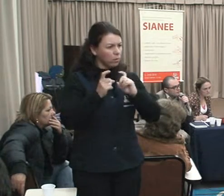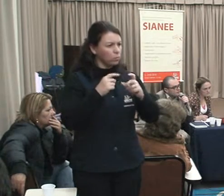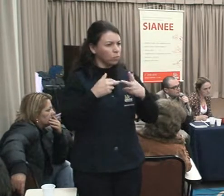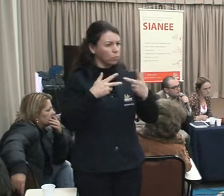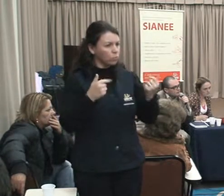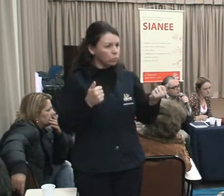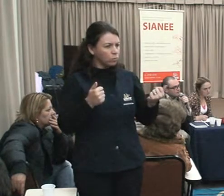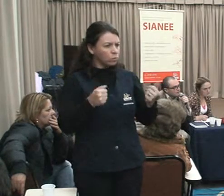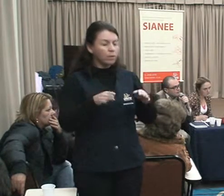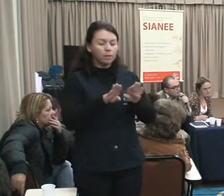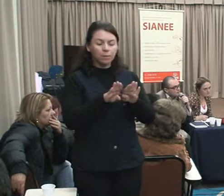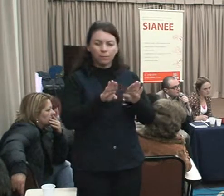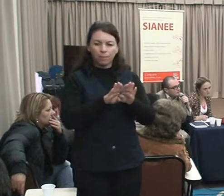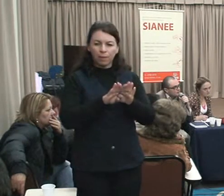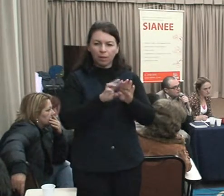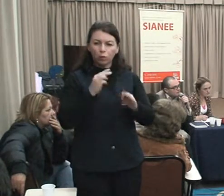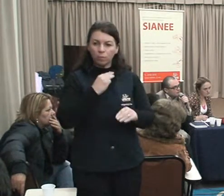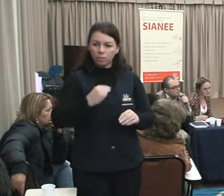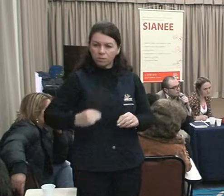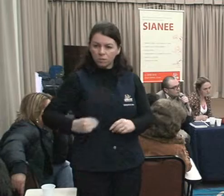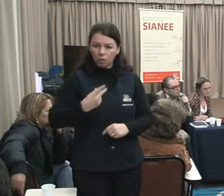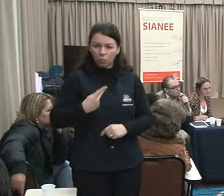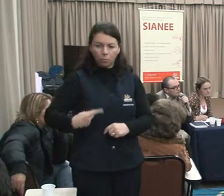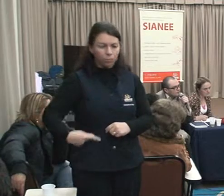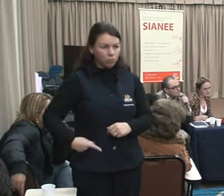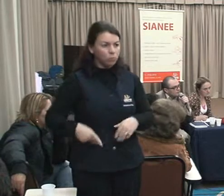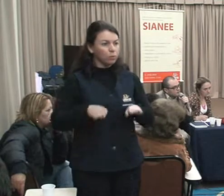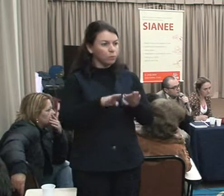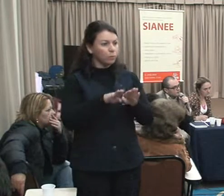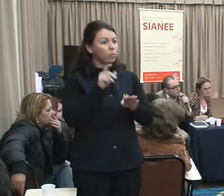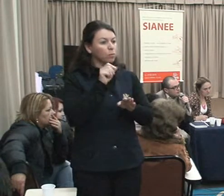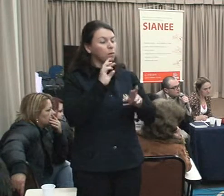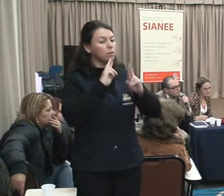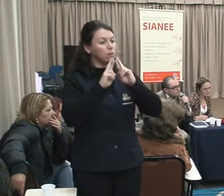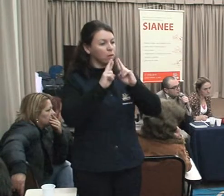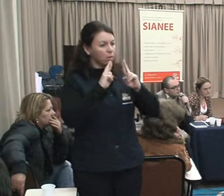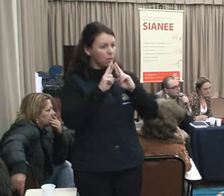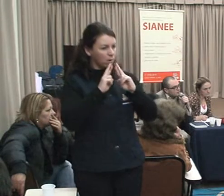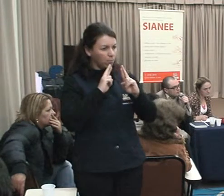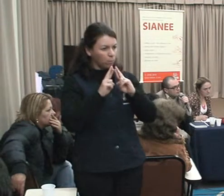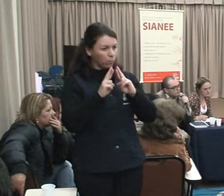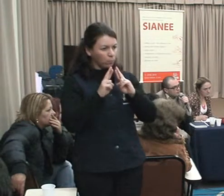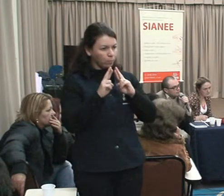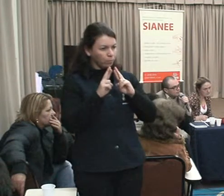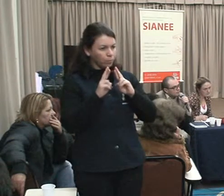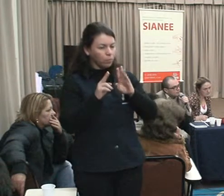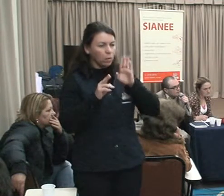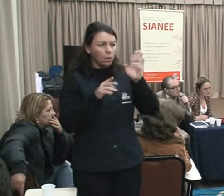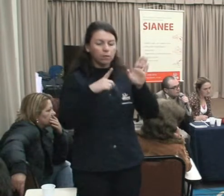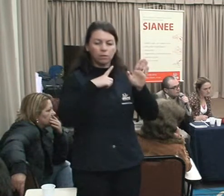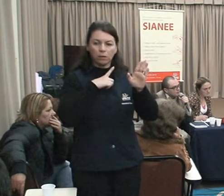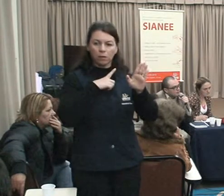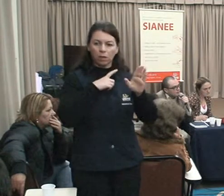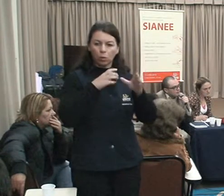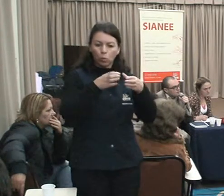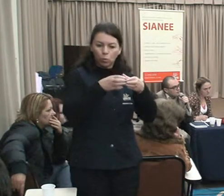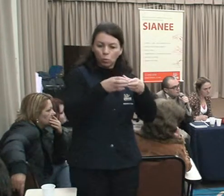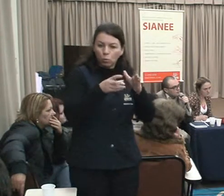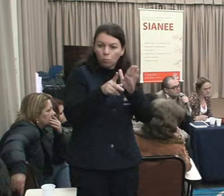uma das nossas reivindicações lá na comissão da UPE,